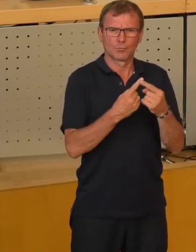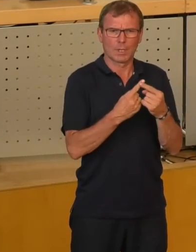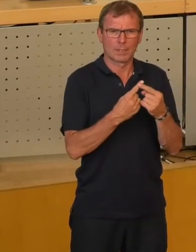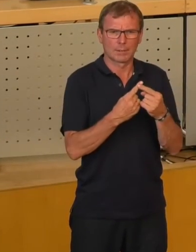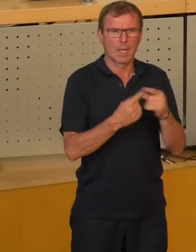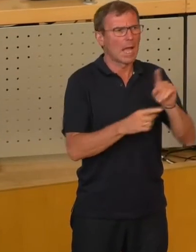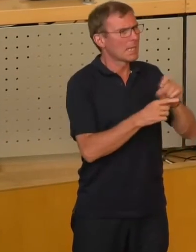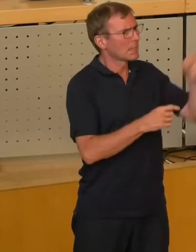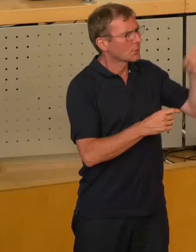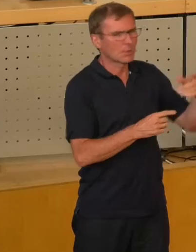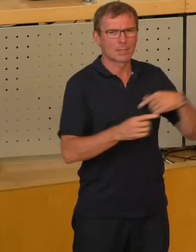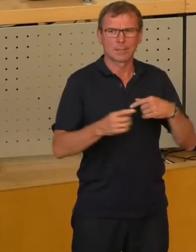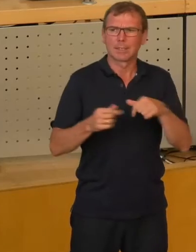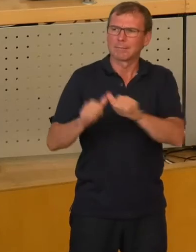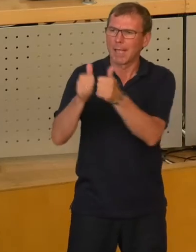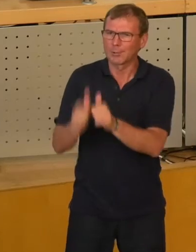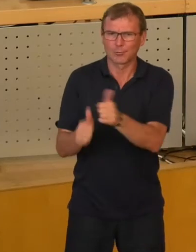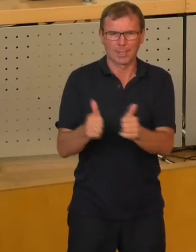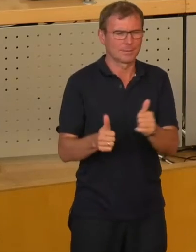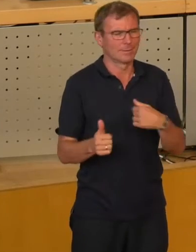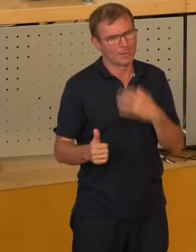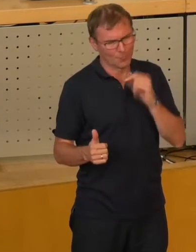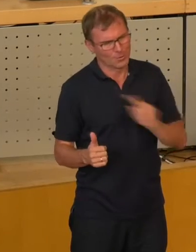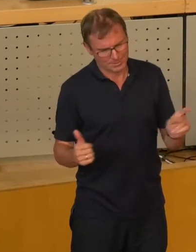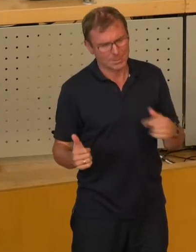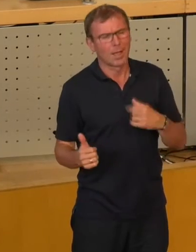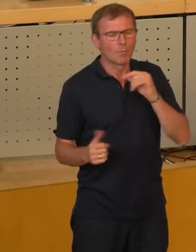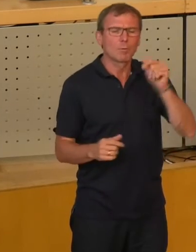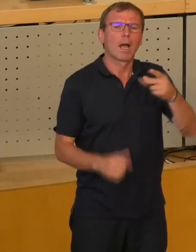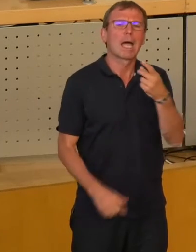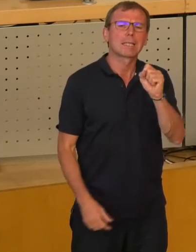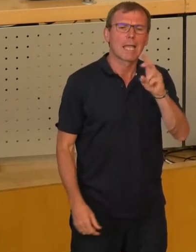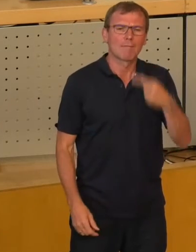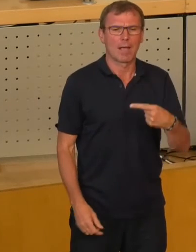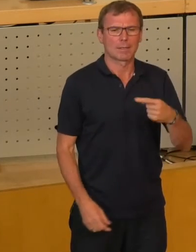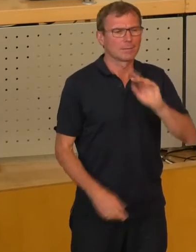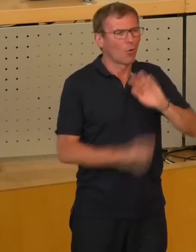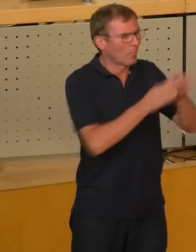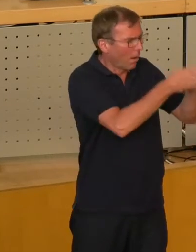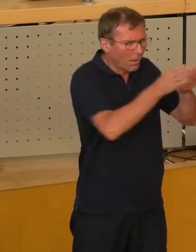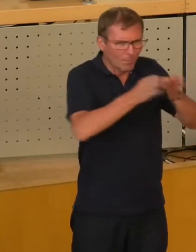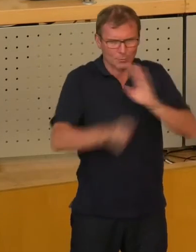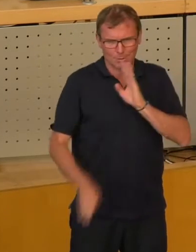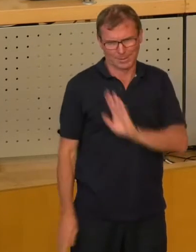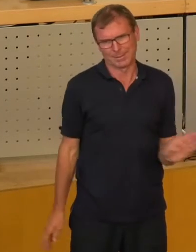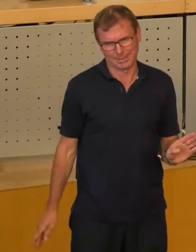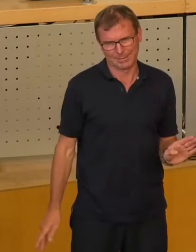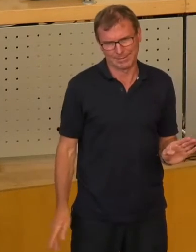Lichtgestalten und Lichtigestalten. Das wollen wir also hier nicht, sondern wir wollen über die Drehwag reden. Und die Drehwag